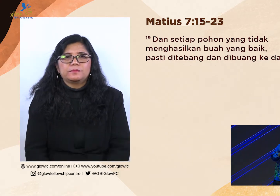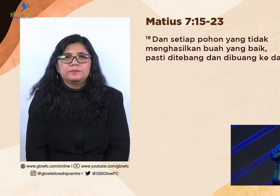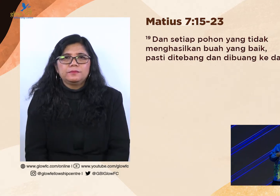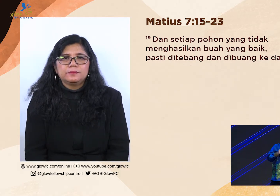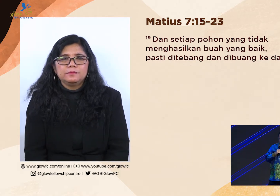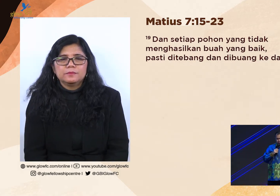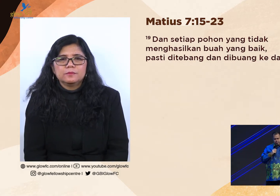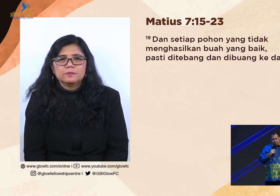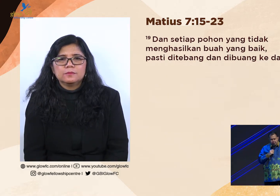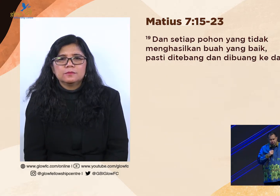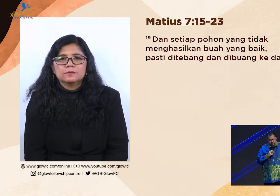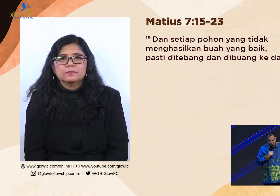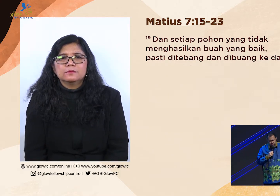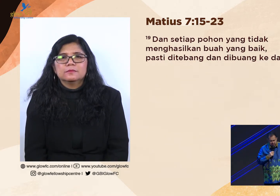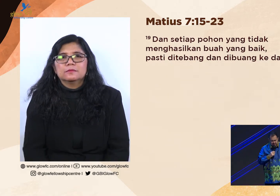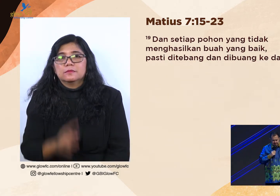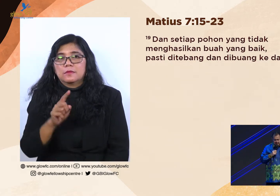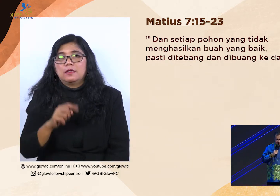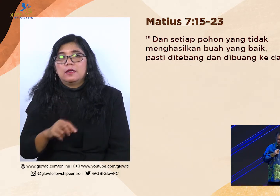Ayat 20.